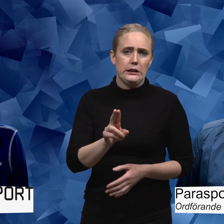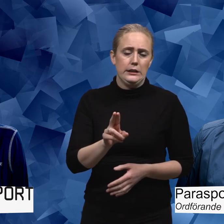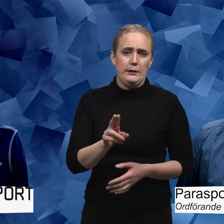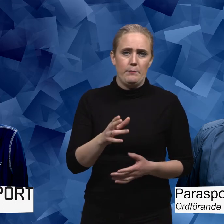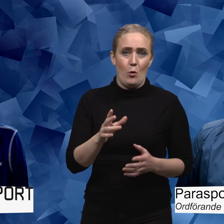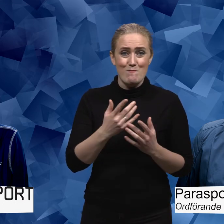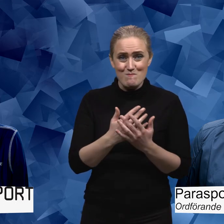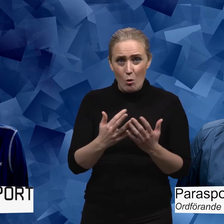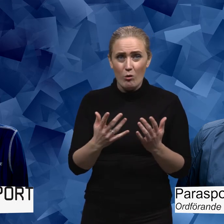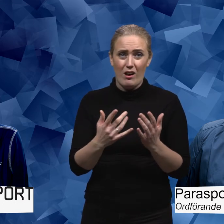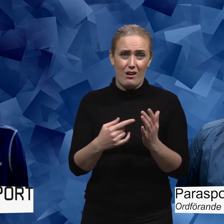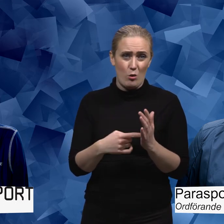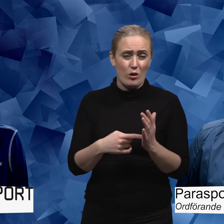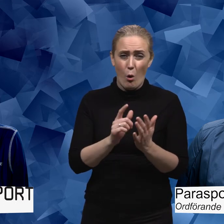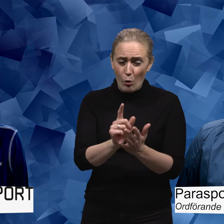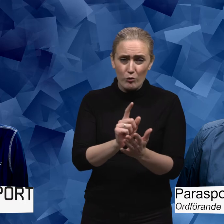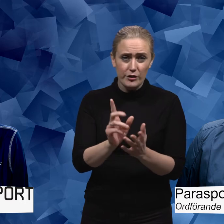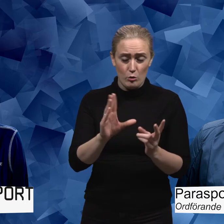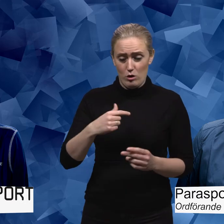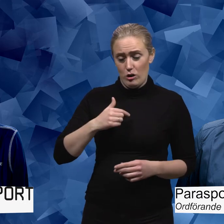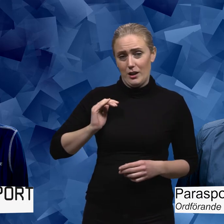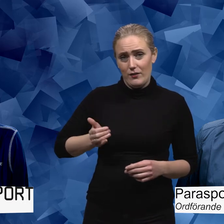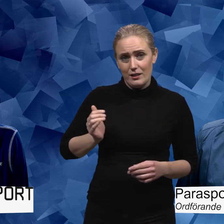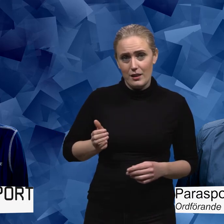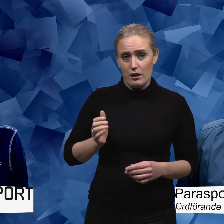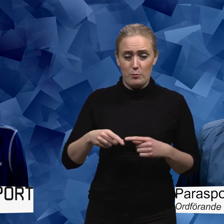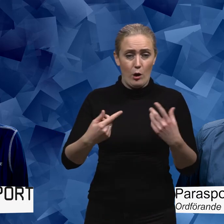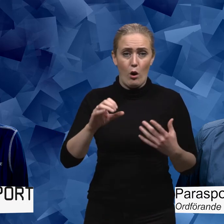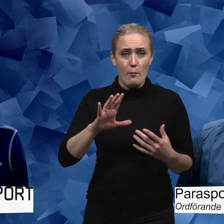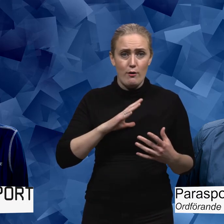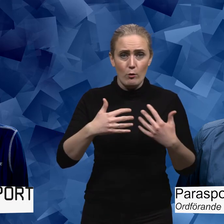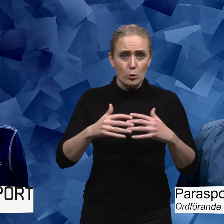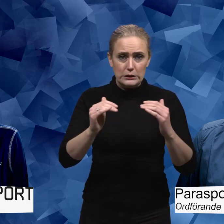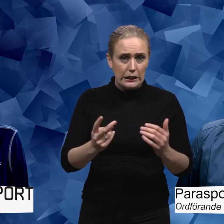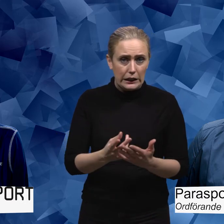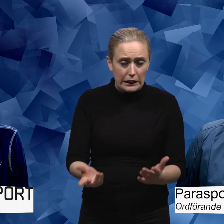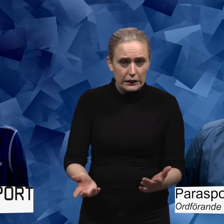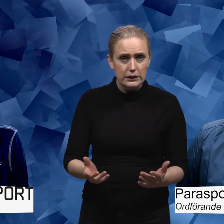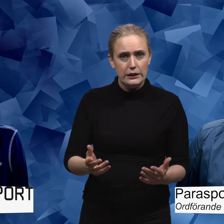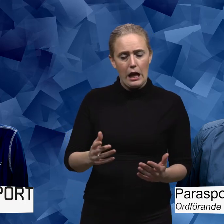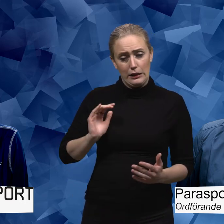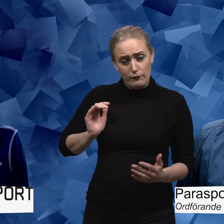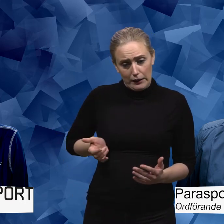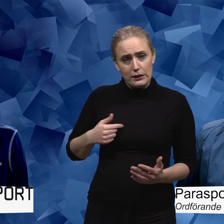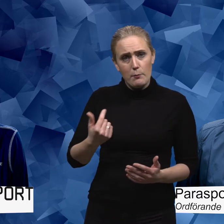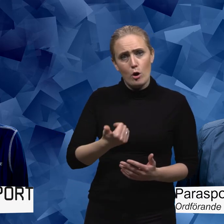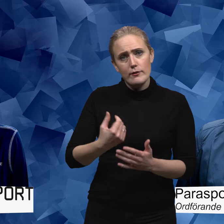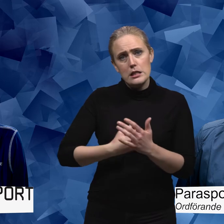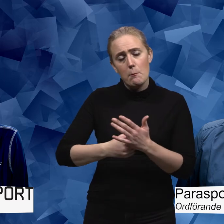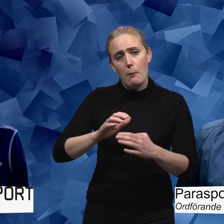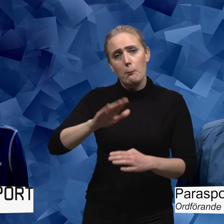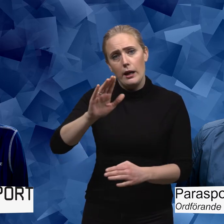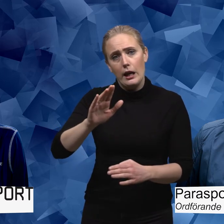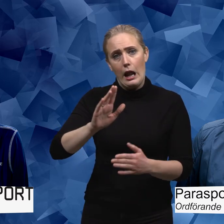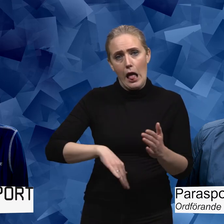gånger som kvinna så är det ju generellt. Även om du inte har en funktionsnedsättning så behöver du kämpa lite